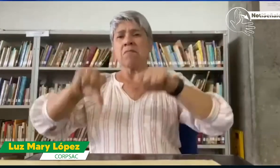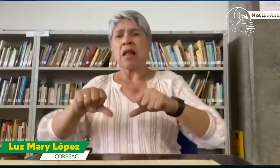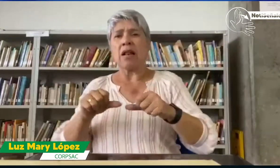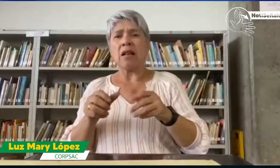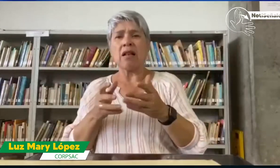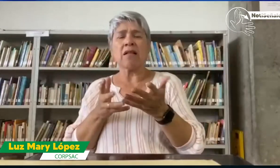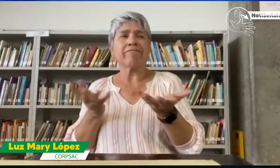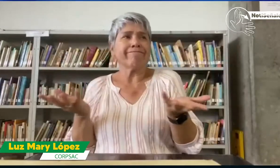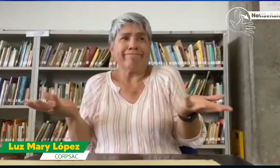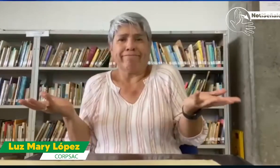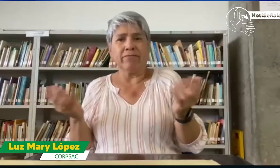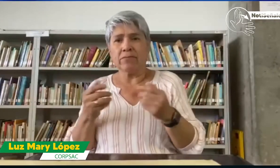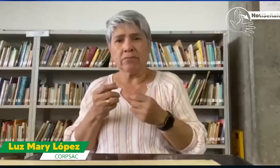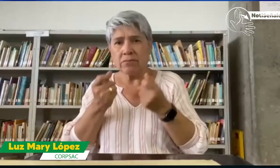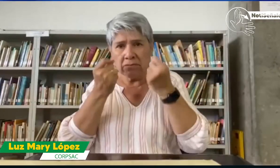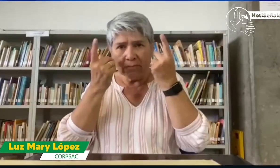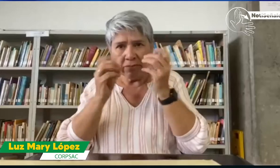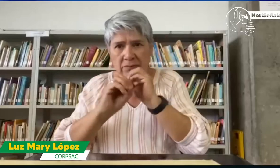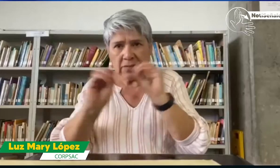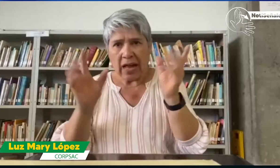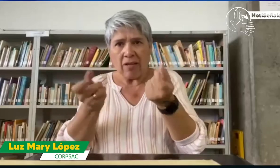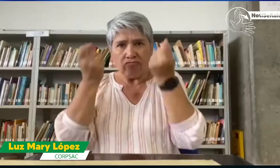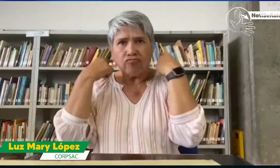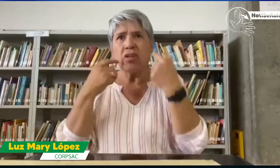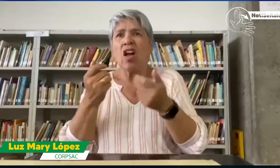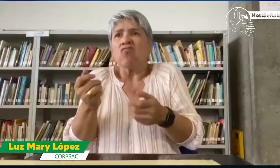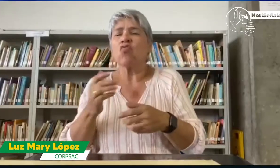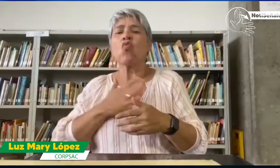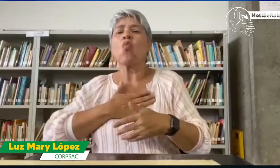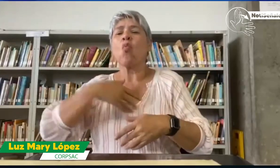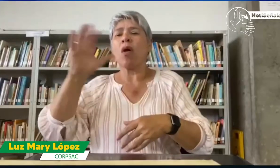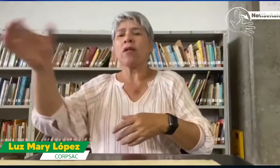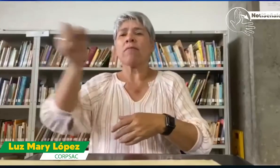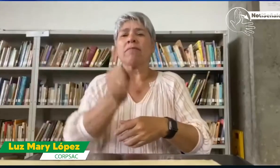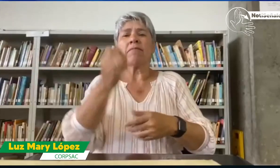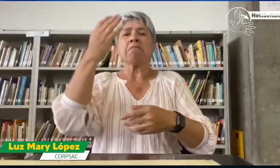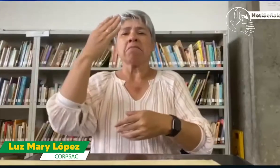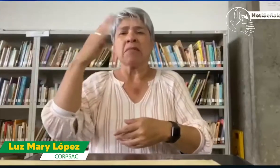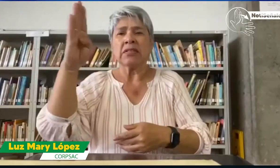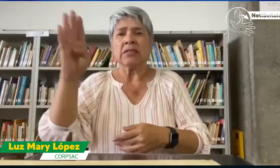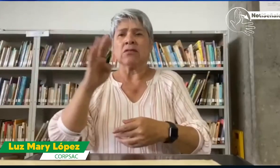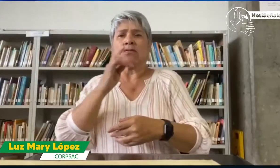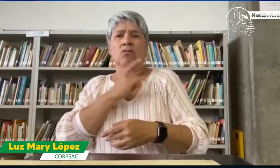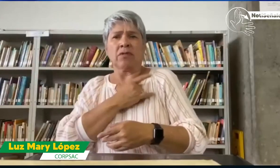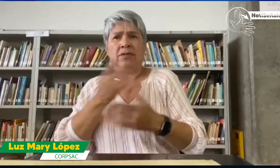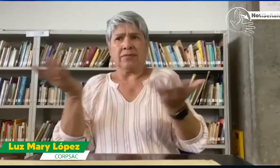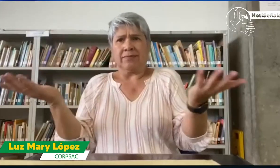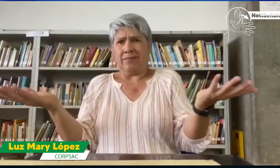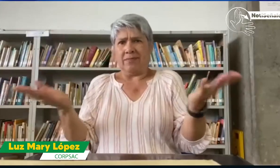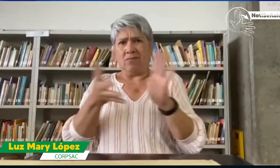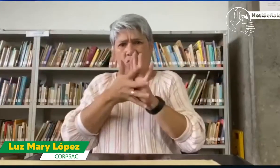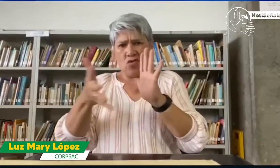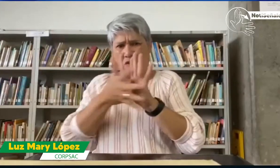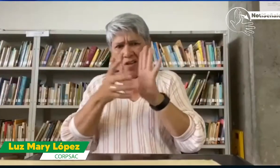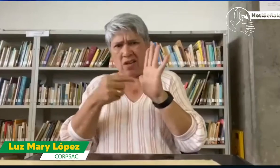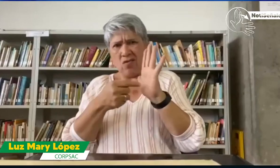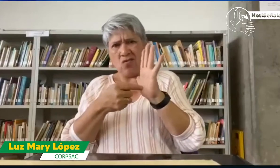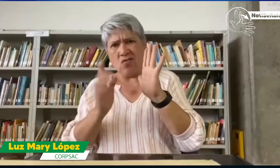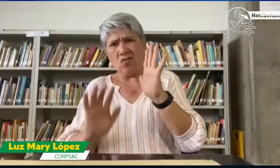vemos que se eligen a cualquiera para ejercer esta función y no lo hacen de la mejor manera. Usan